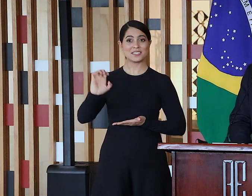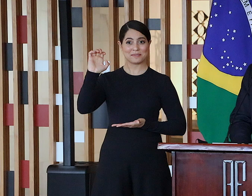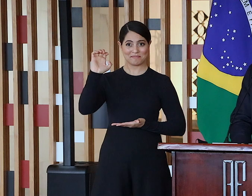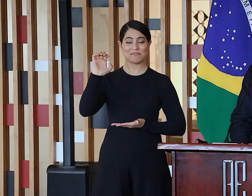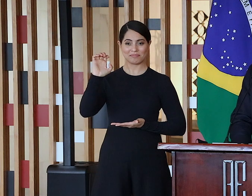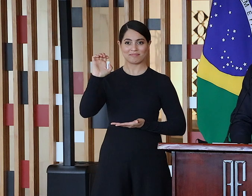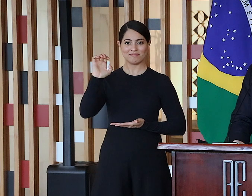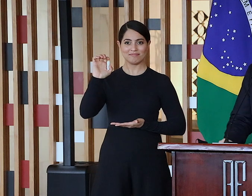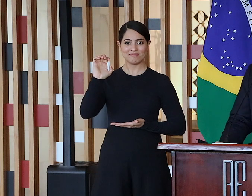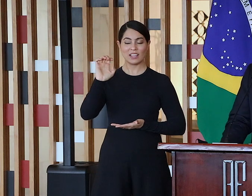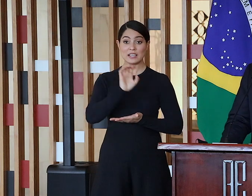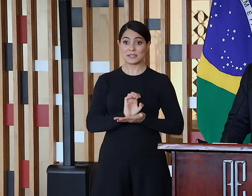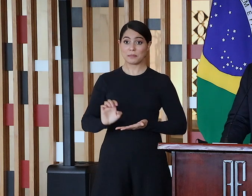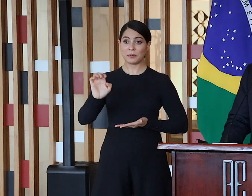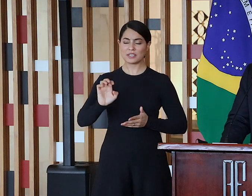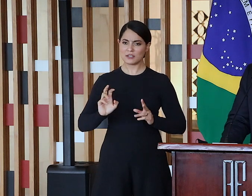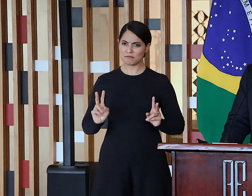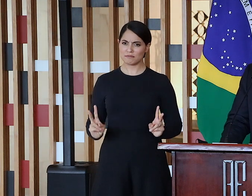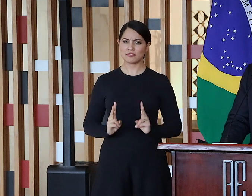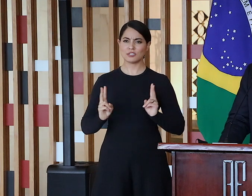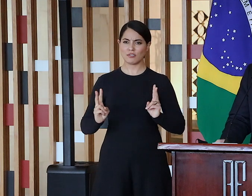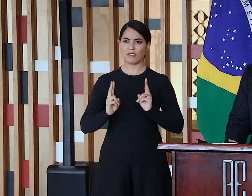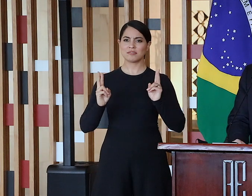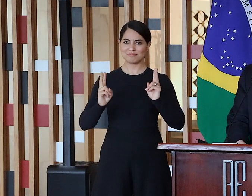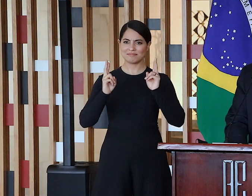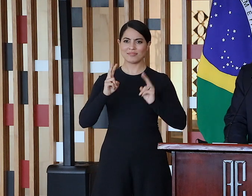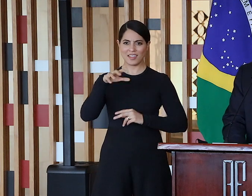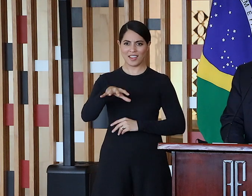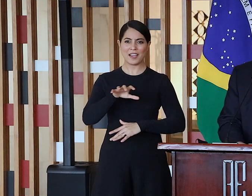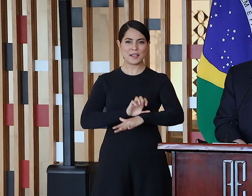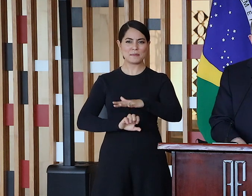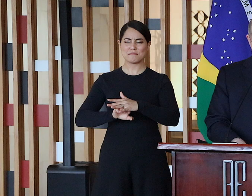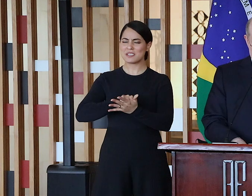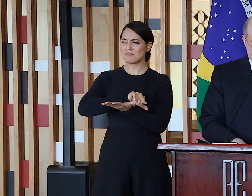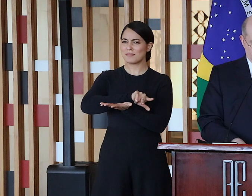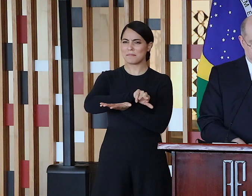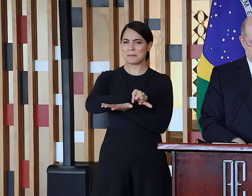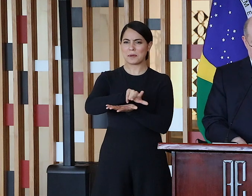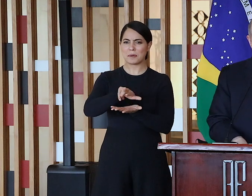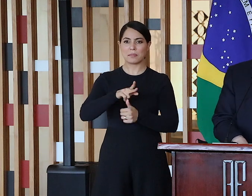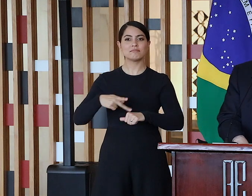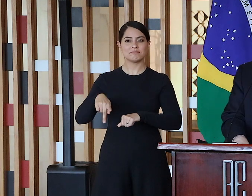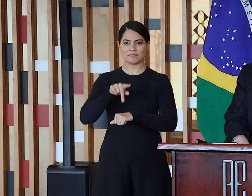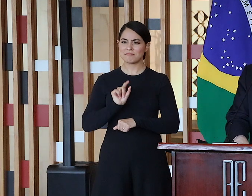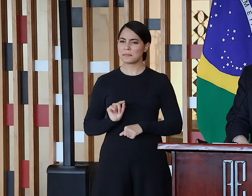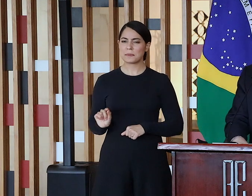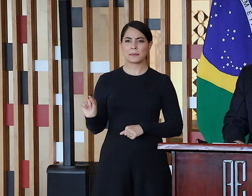internacional para um segmento que congrega milhares de empresas em várias partes do país,